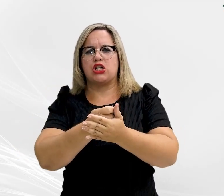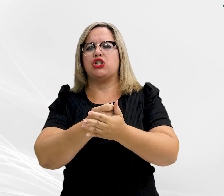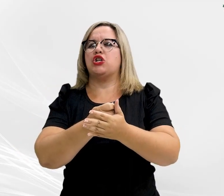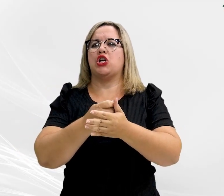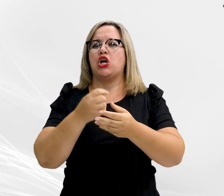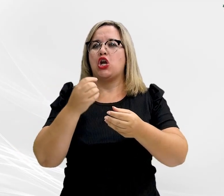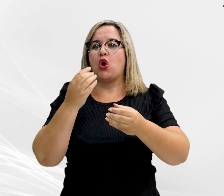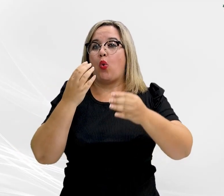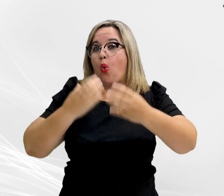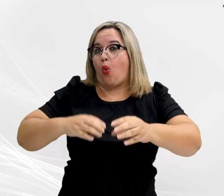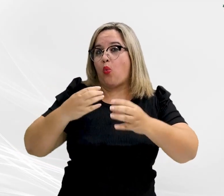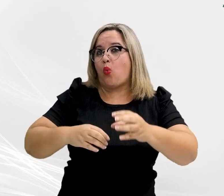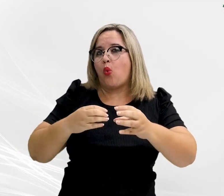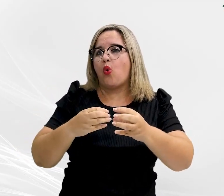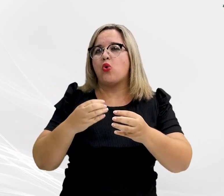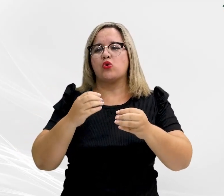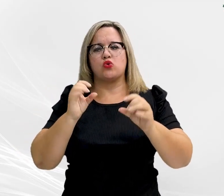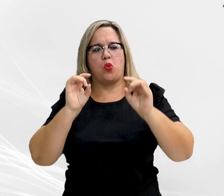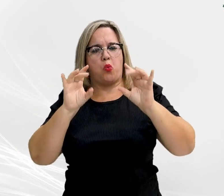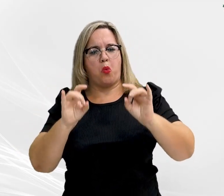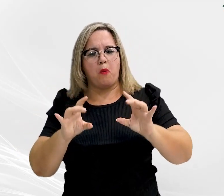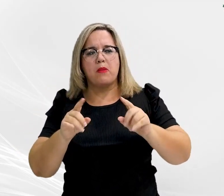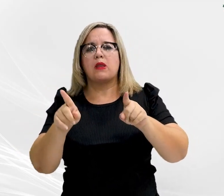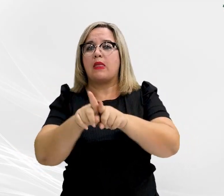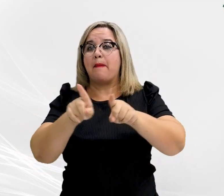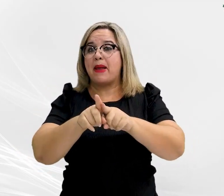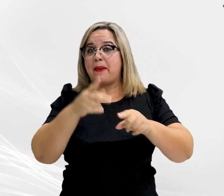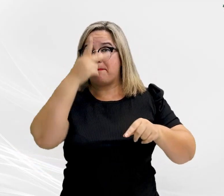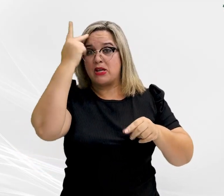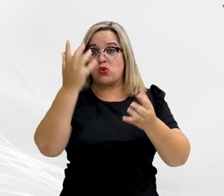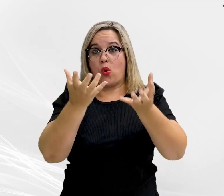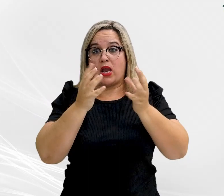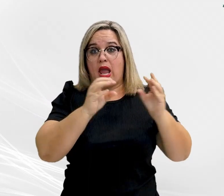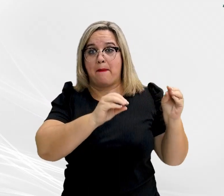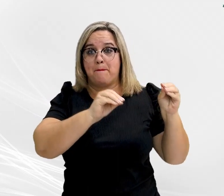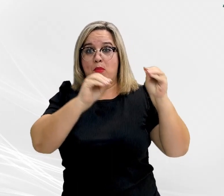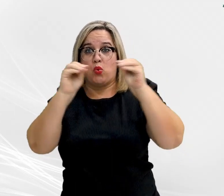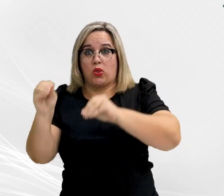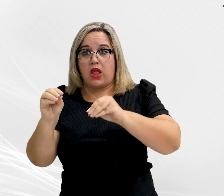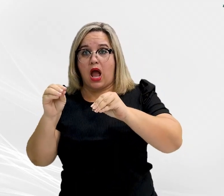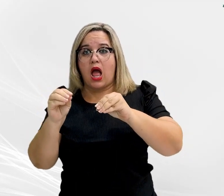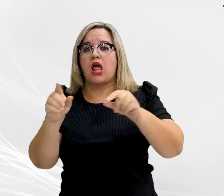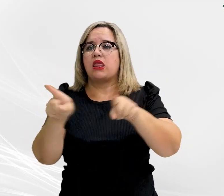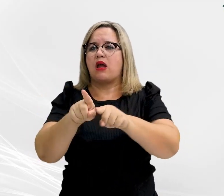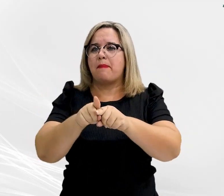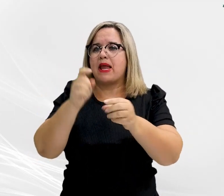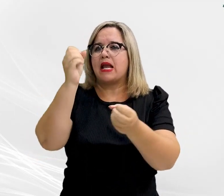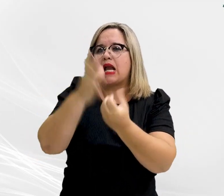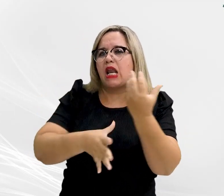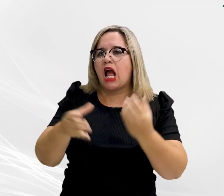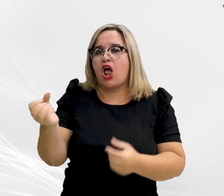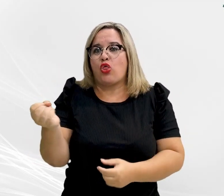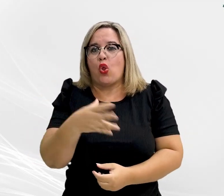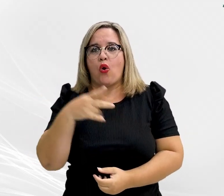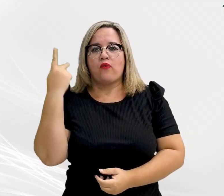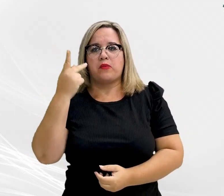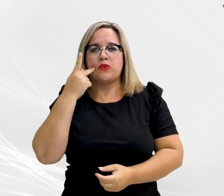à realização de concurso público, remoções, criação de novas promotorias de justiça, entre outras medidas.